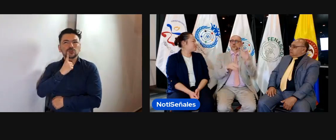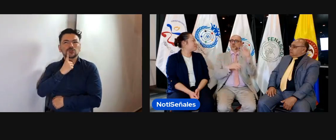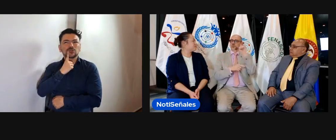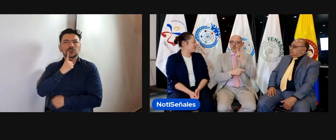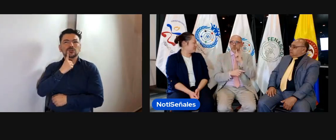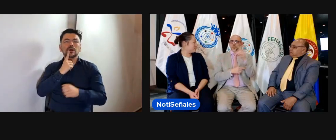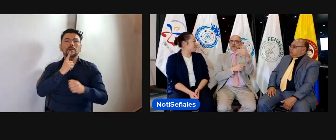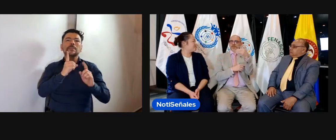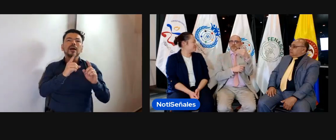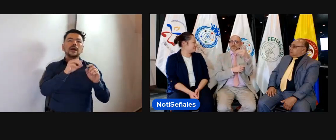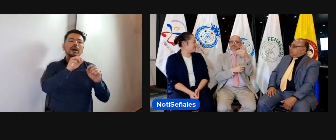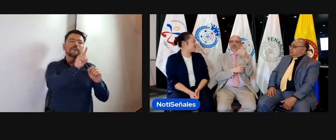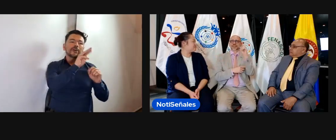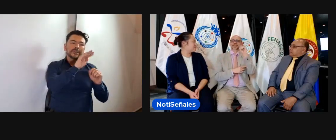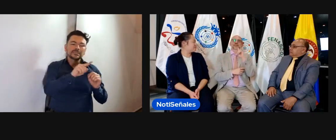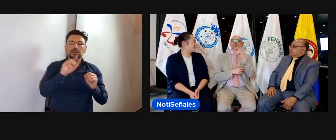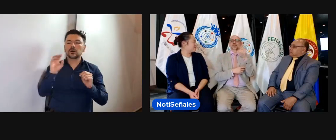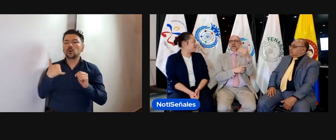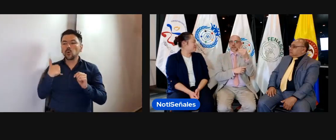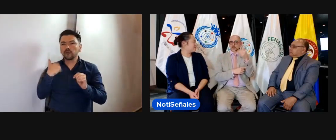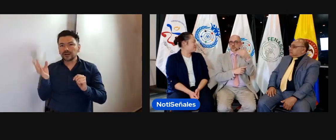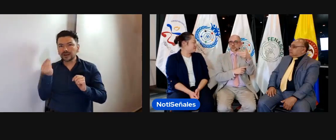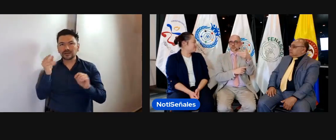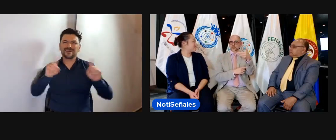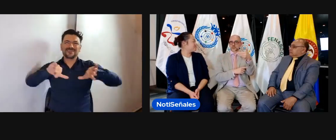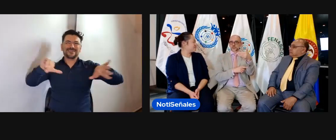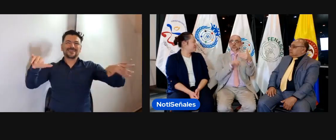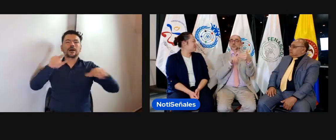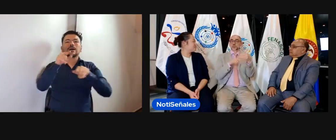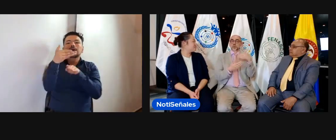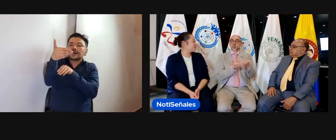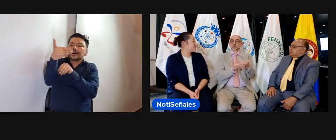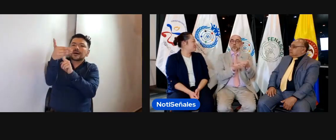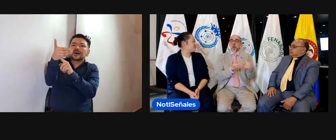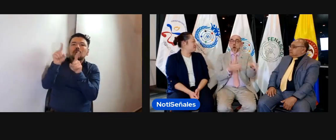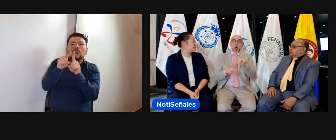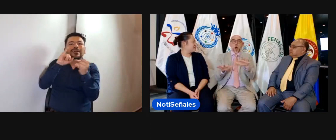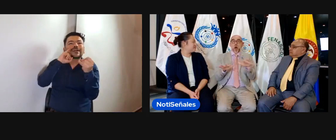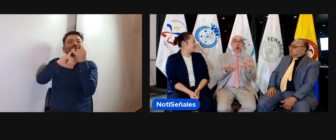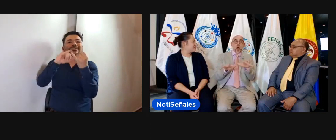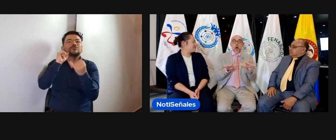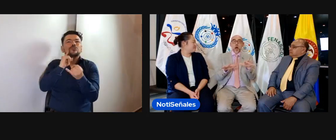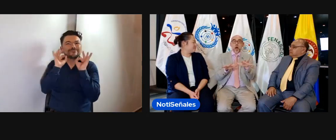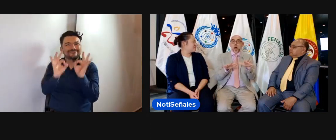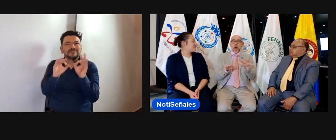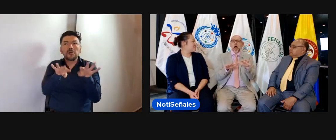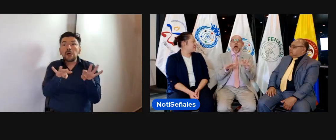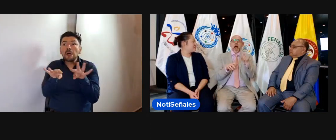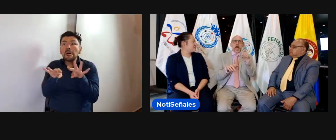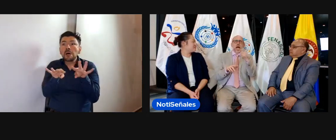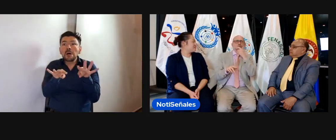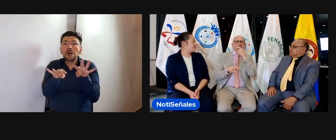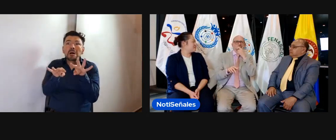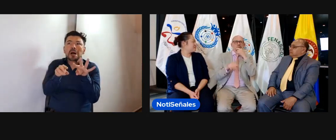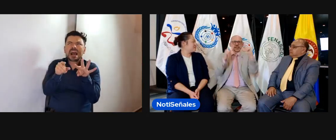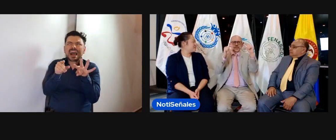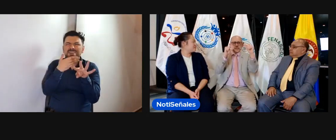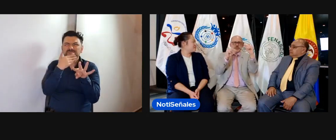personas sordas. Fue ese país, la bandera sorda, la Deaf Flag en ese momento, pues